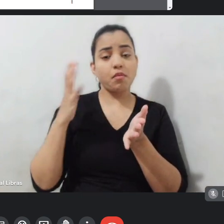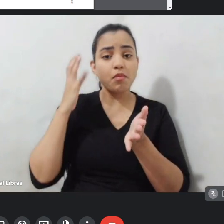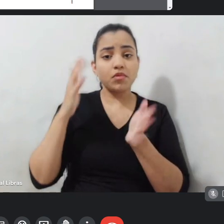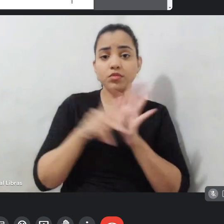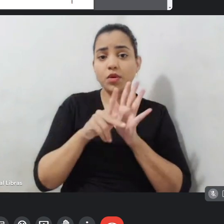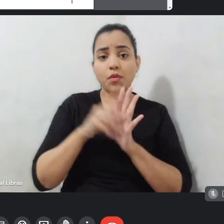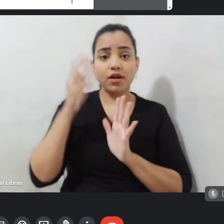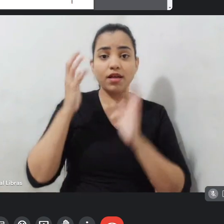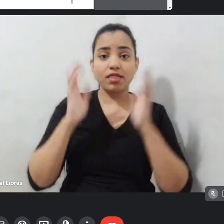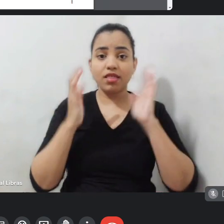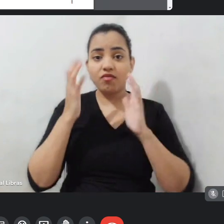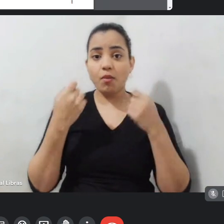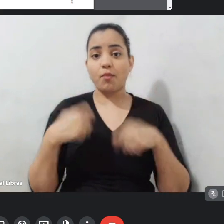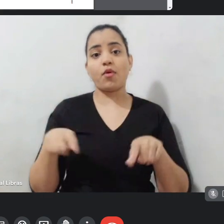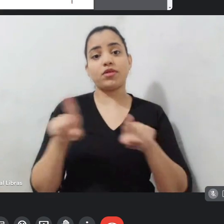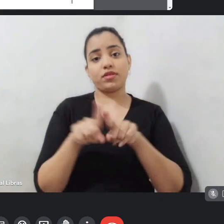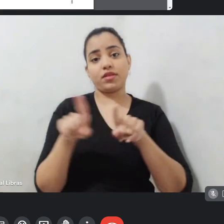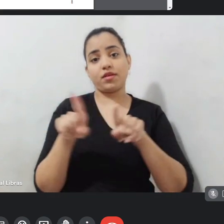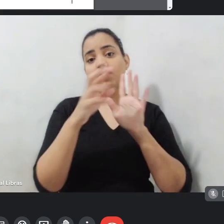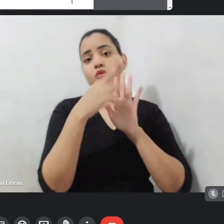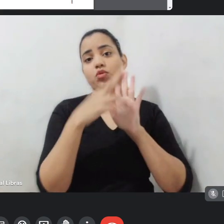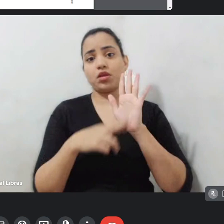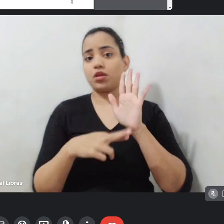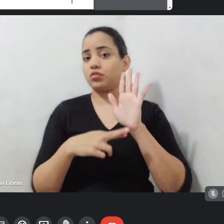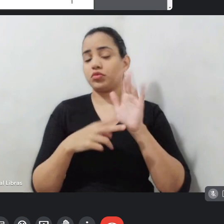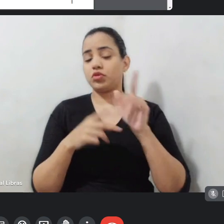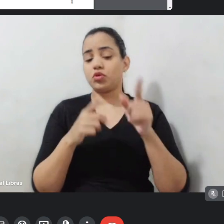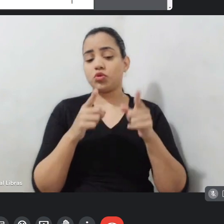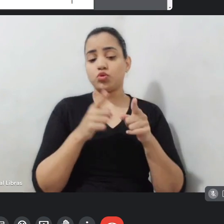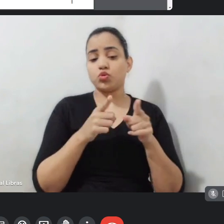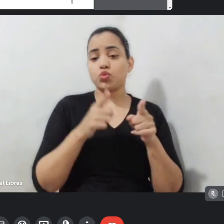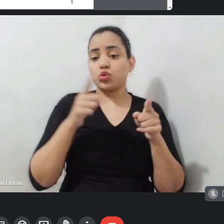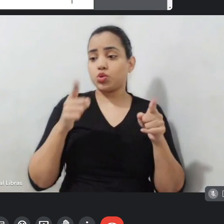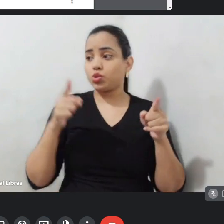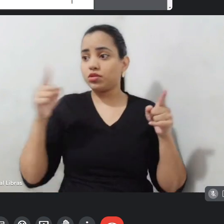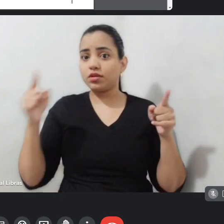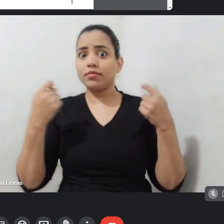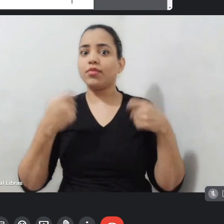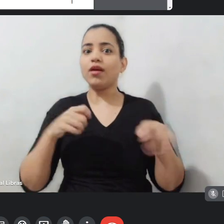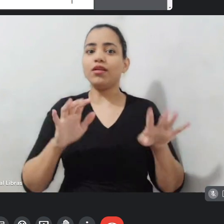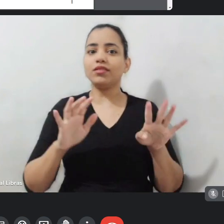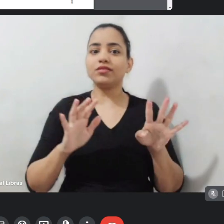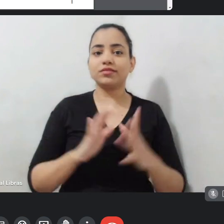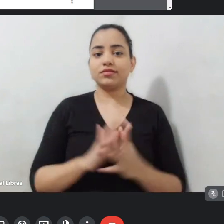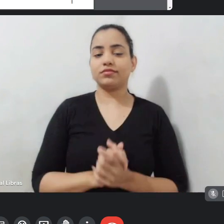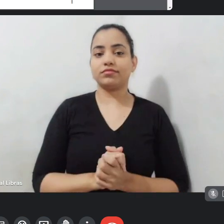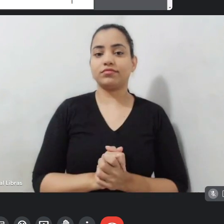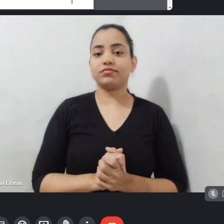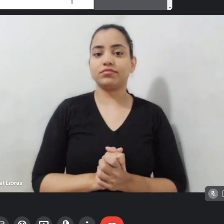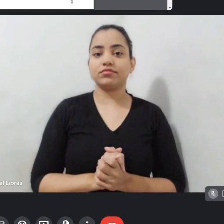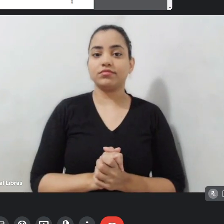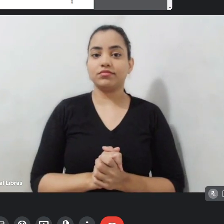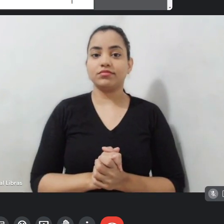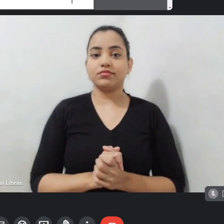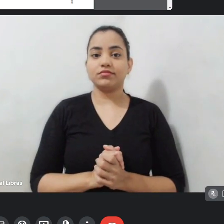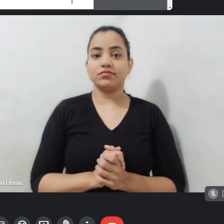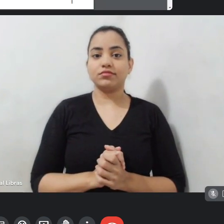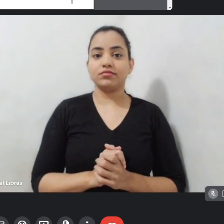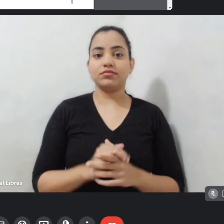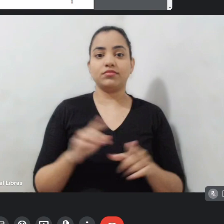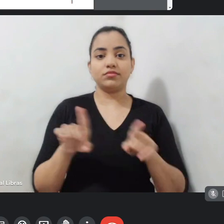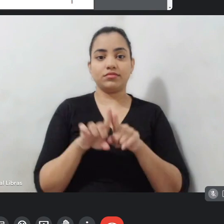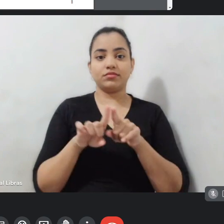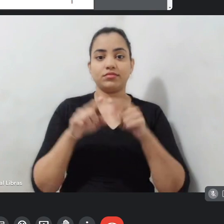cinematragem, média e longa. E aí, há a possibilidade também de você